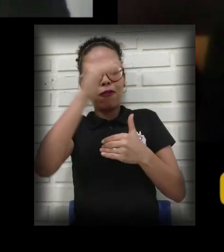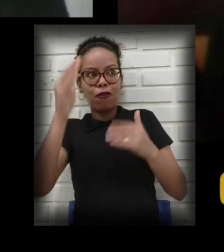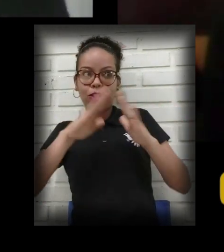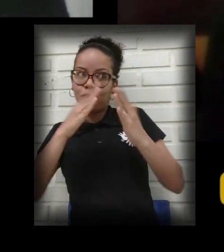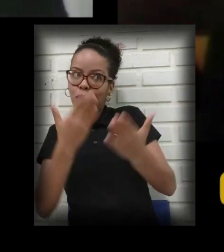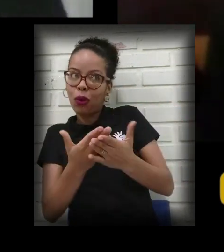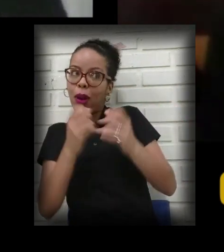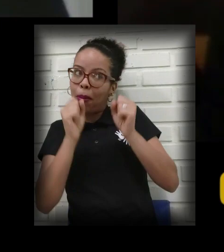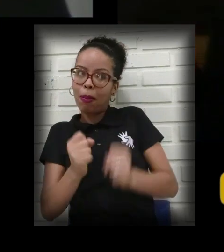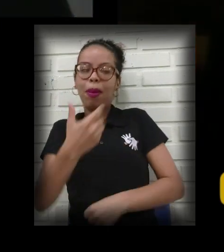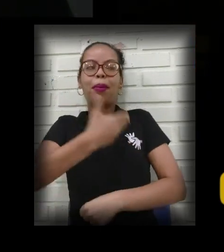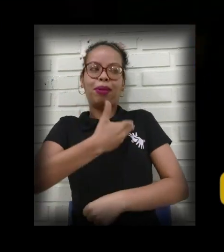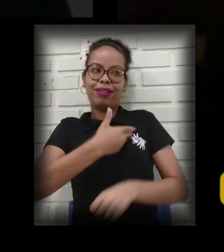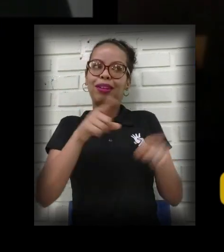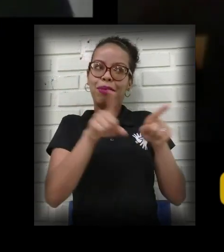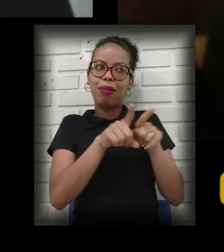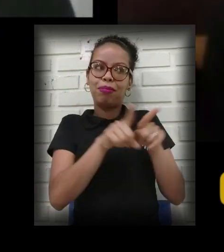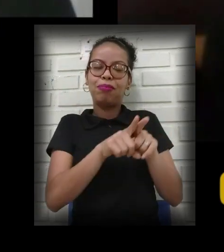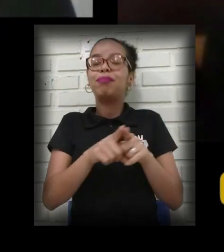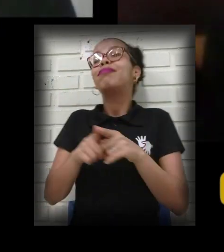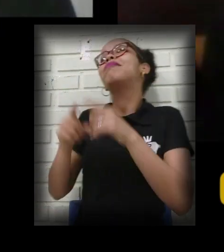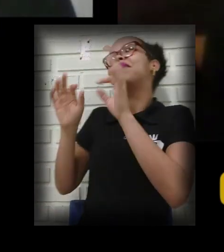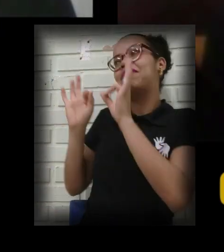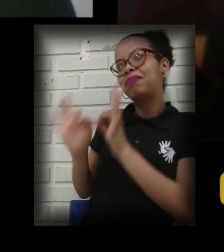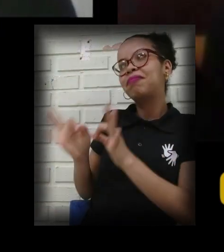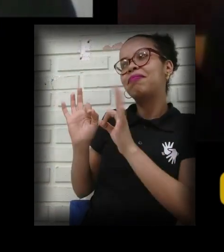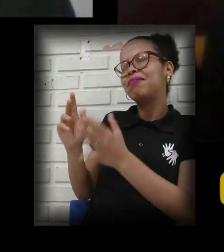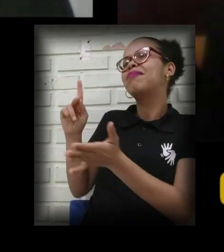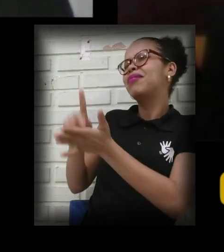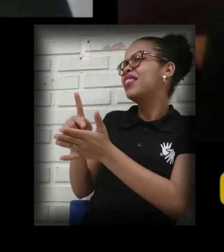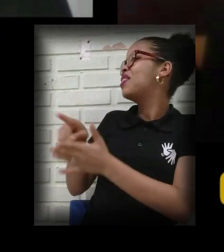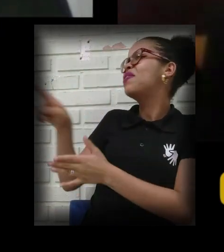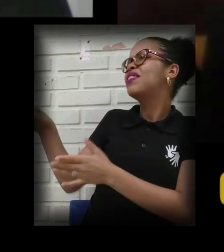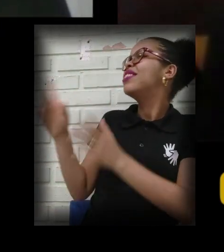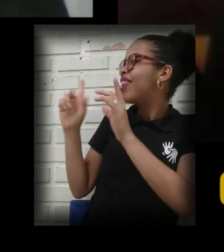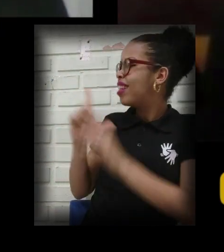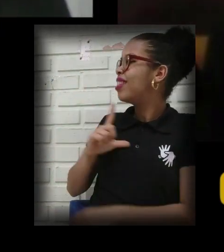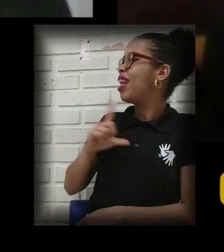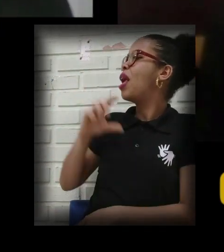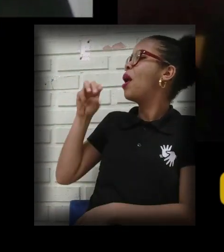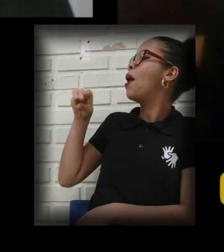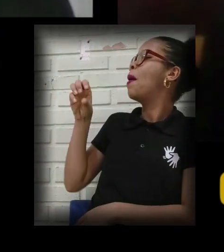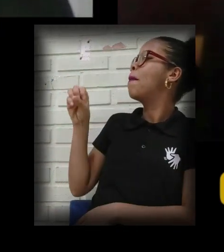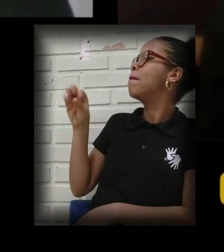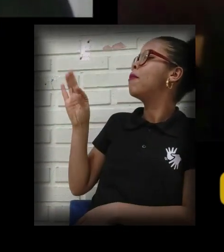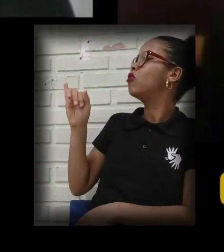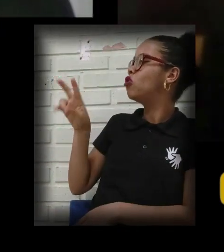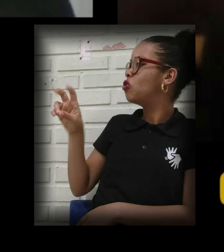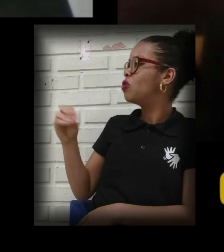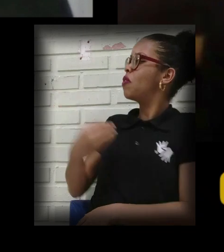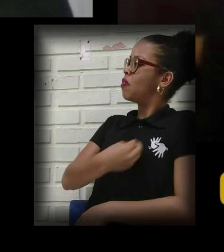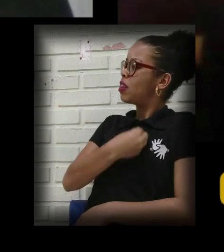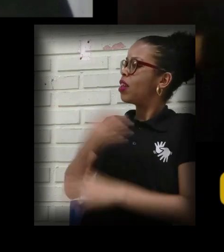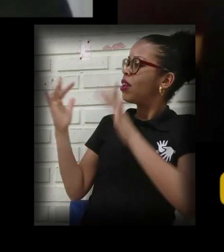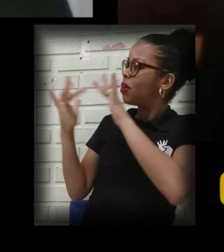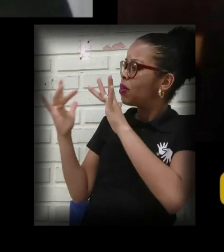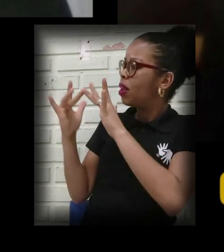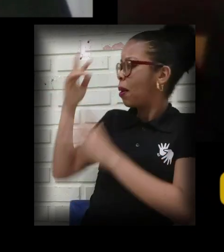amigo, né? Na verdade, é um motivo, né? É um motivo você ter convivido com alguém, você ter entendido o